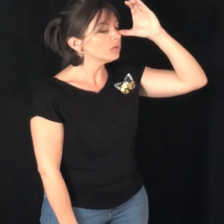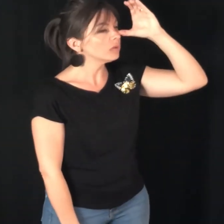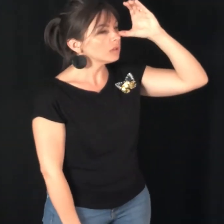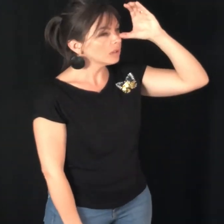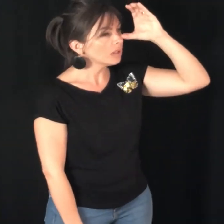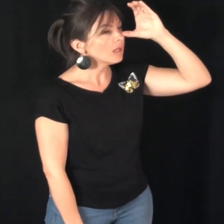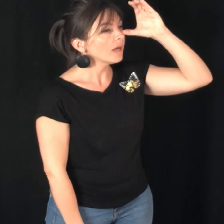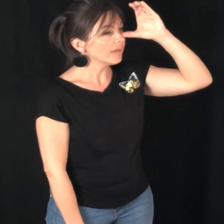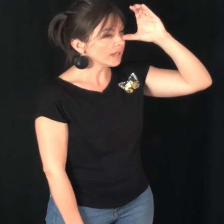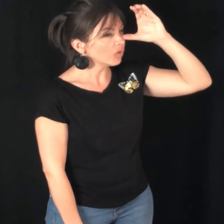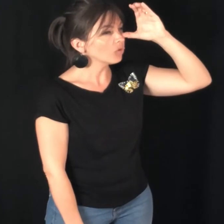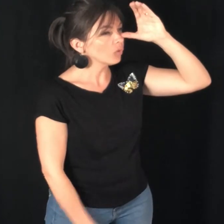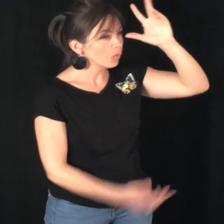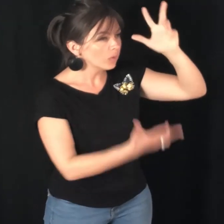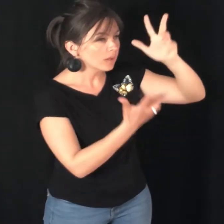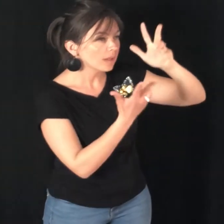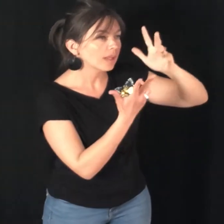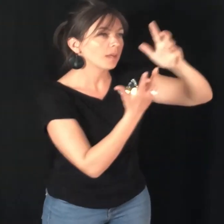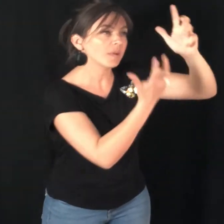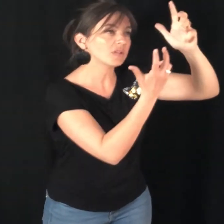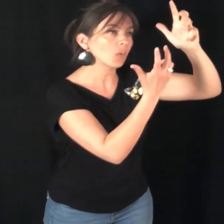avec attention et passion.